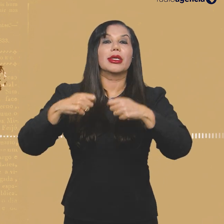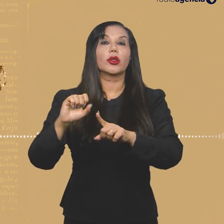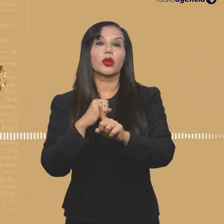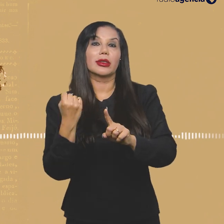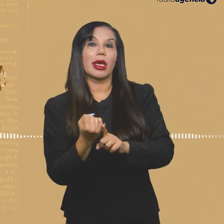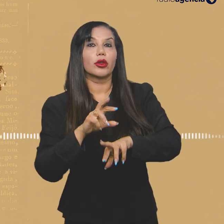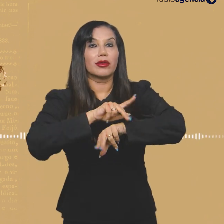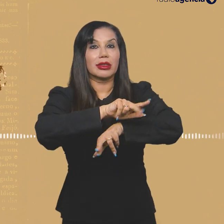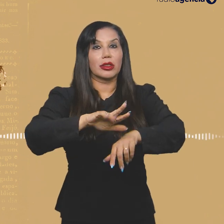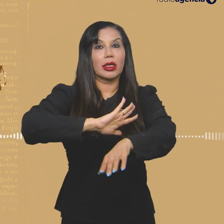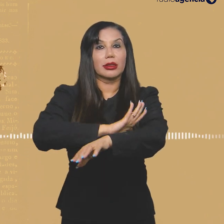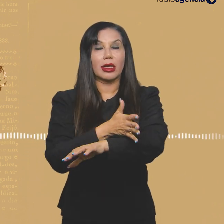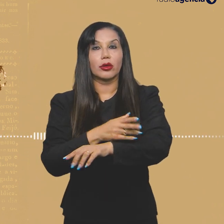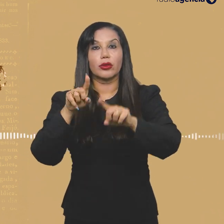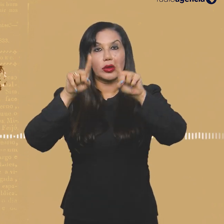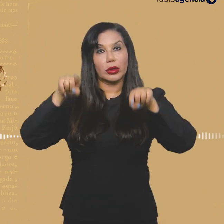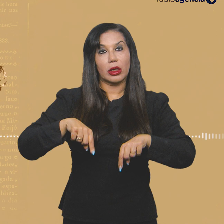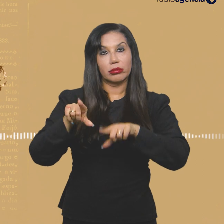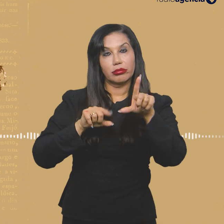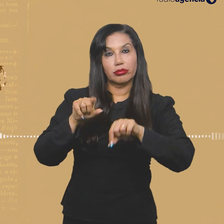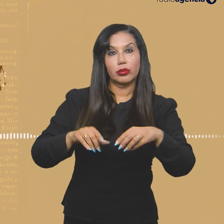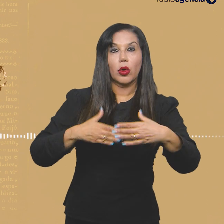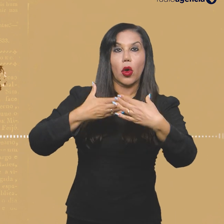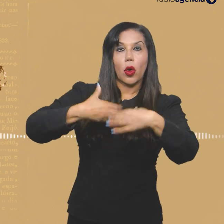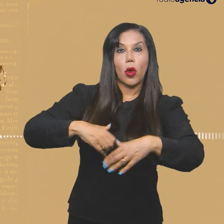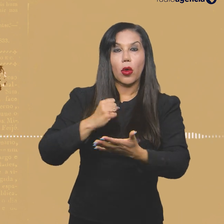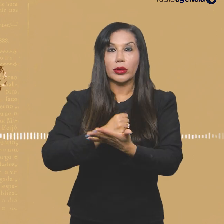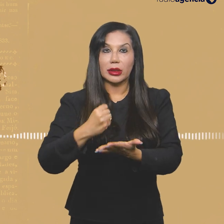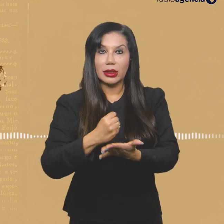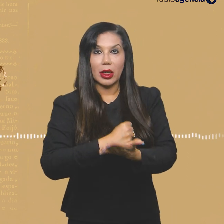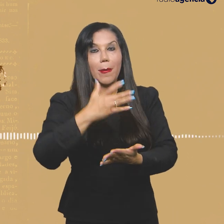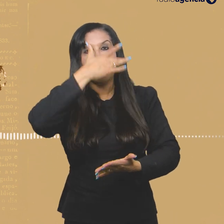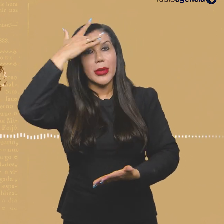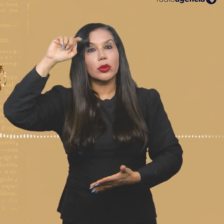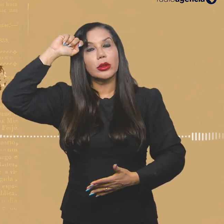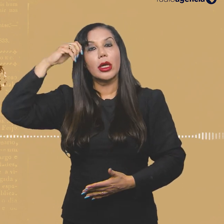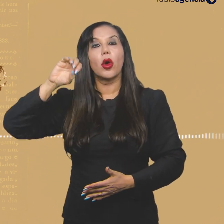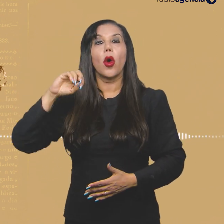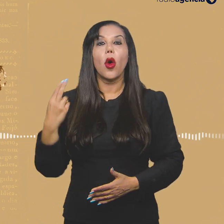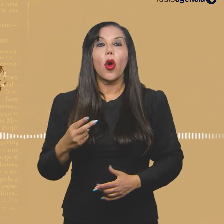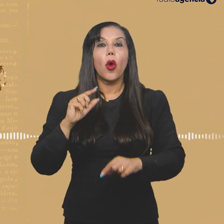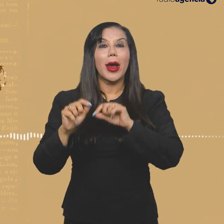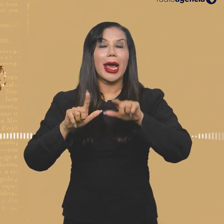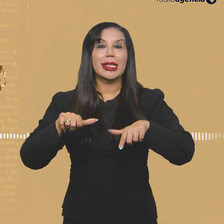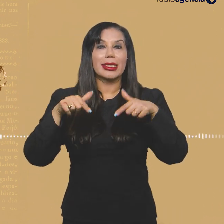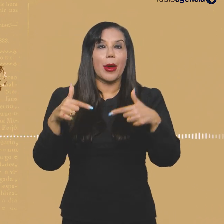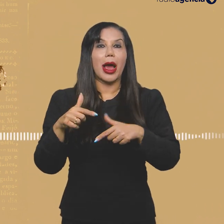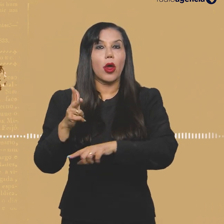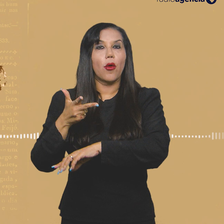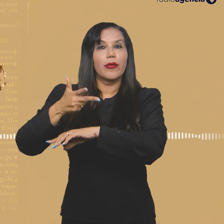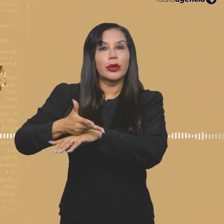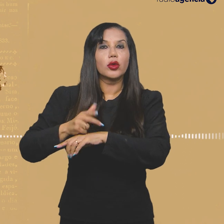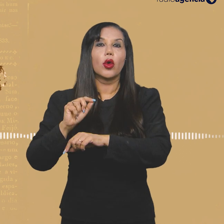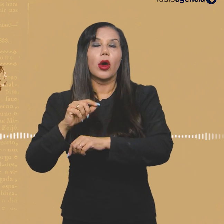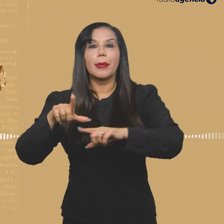racial em seus quadros, seja por meio de processos seletivos para a contratação de pessoas negras ou, no caso de meios que trabalham